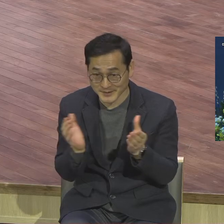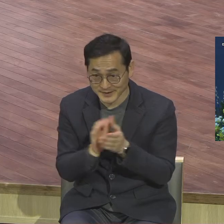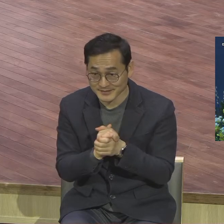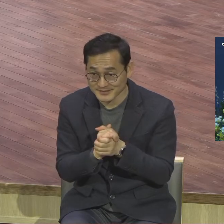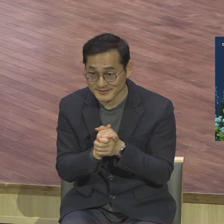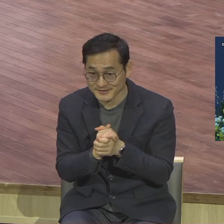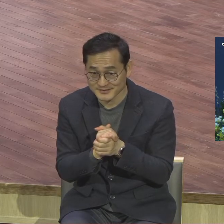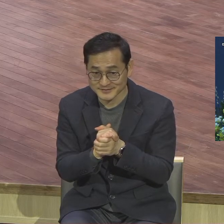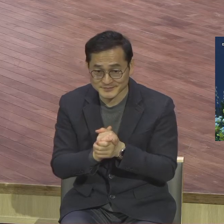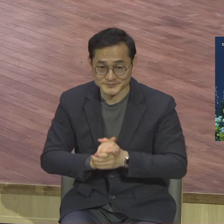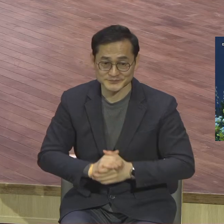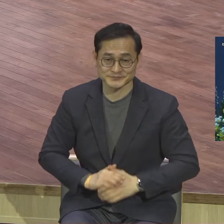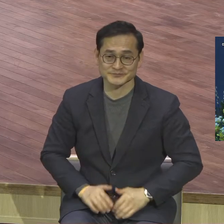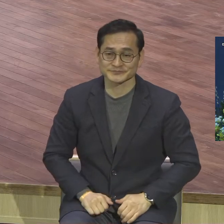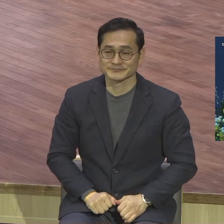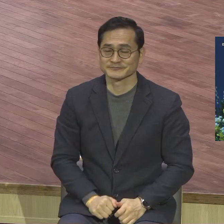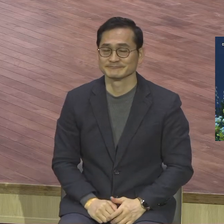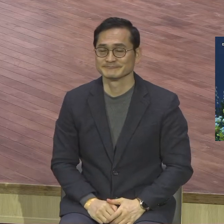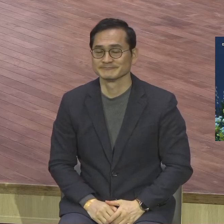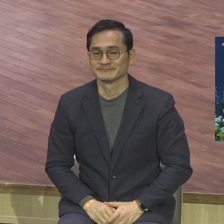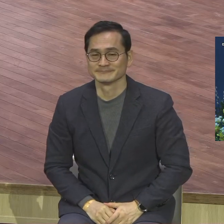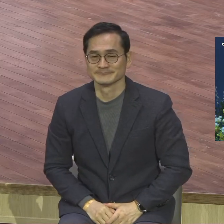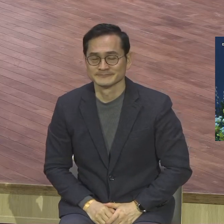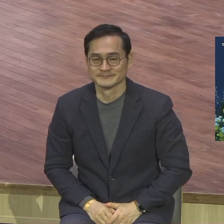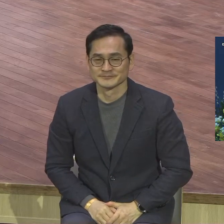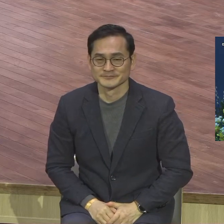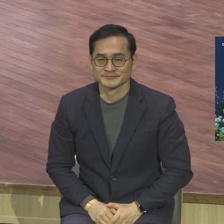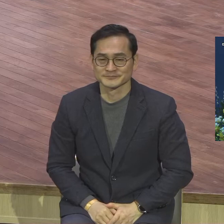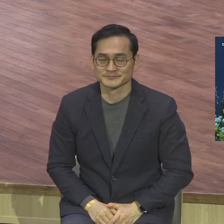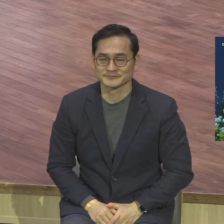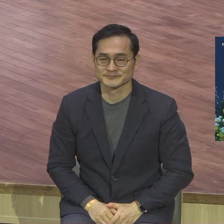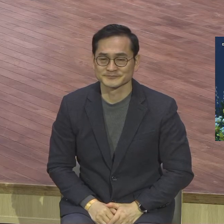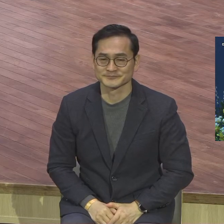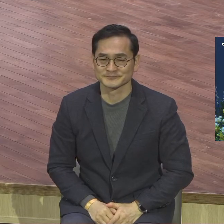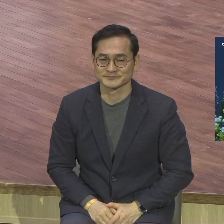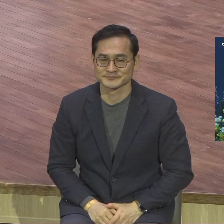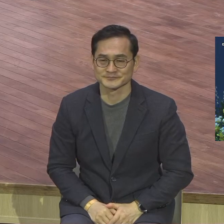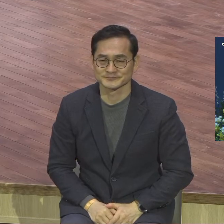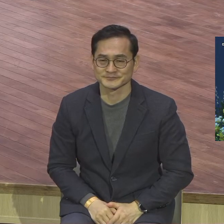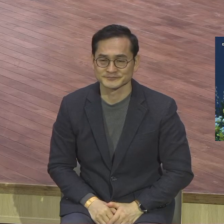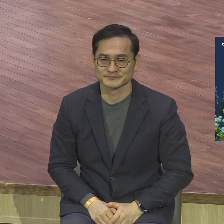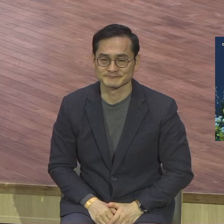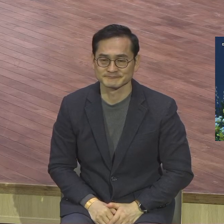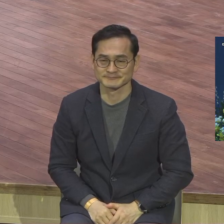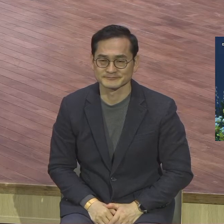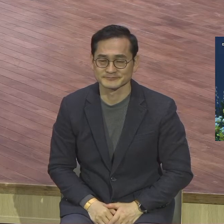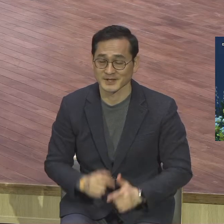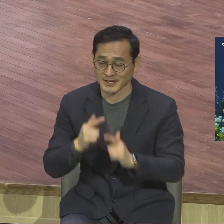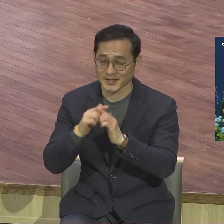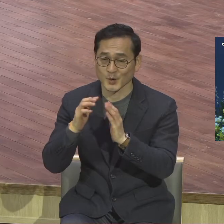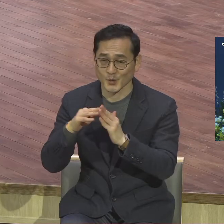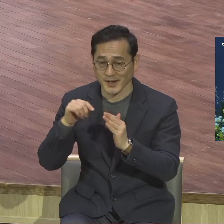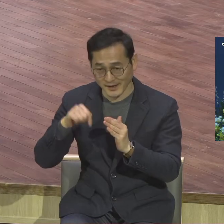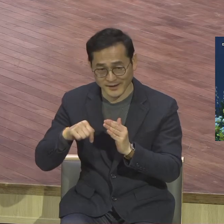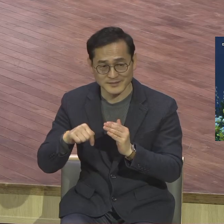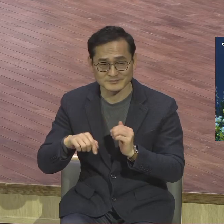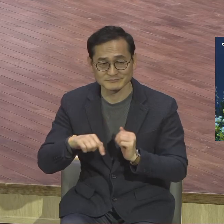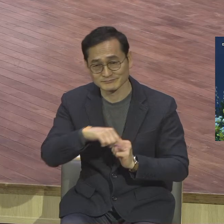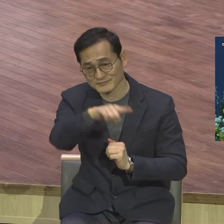개인적으로 이렇게 교회를 숨기면서 이렇게 온 교회가 하나 된 모습을